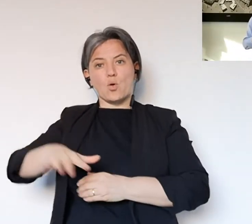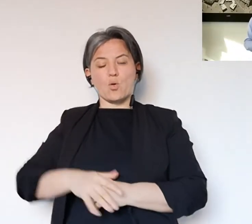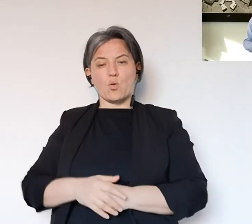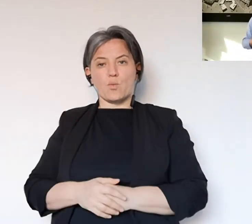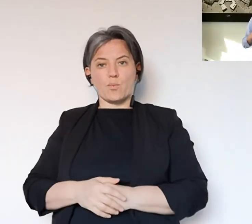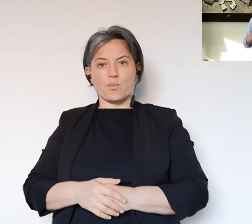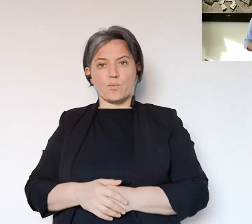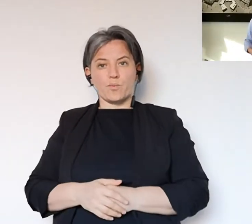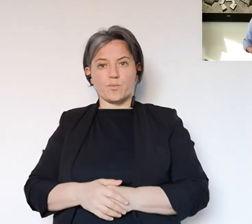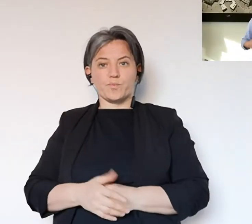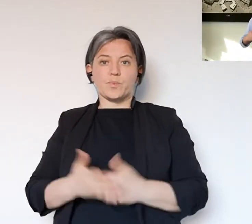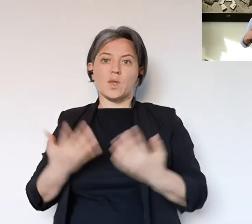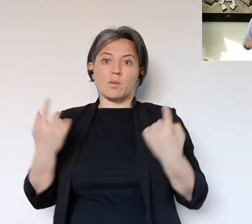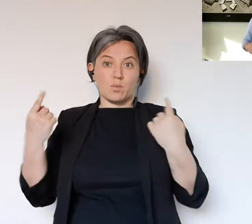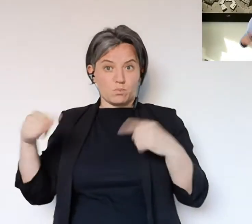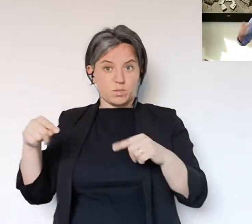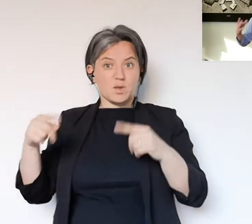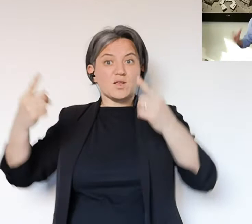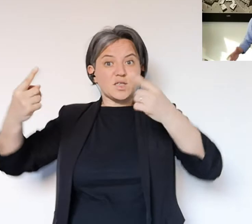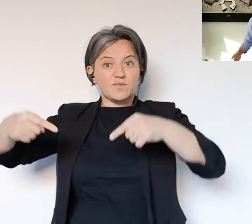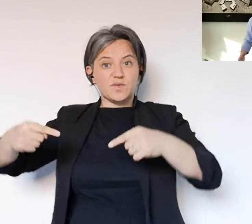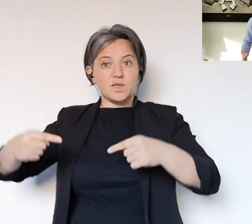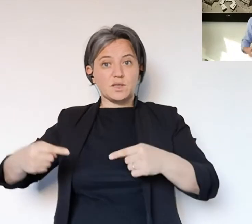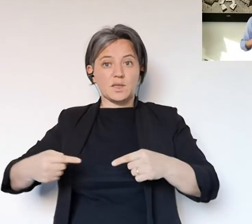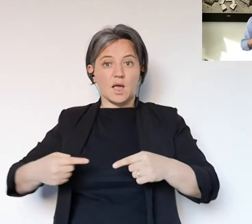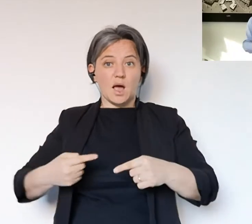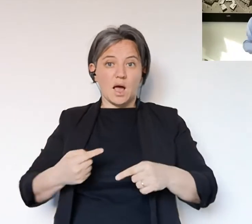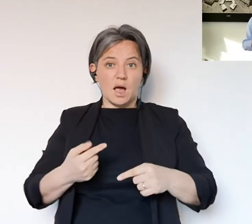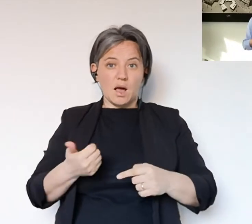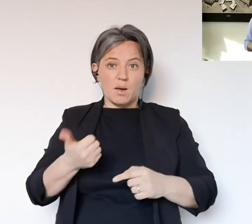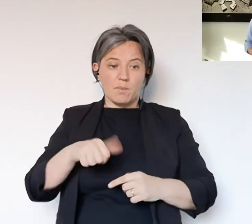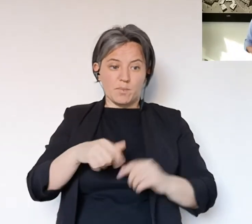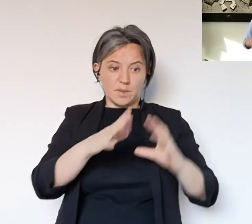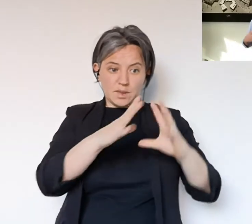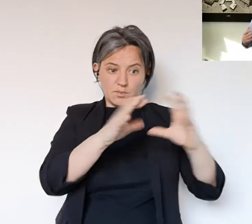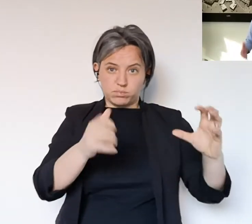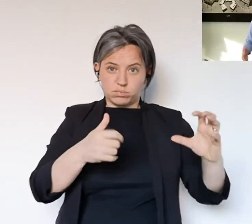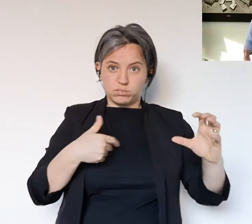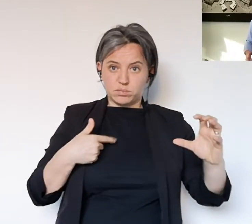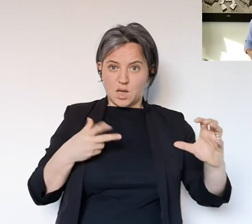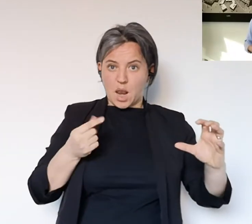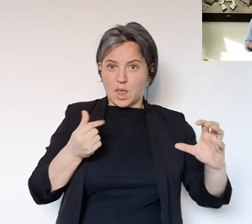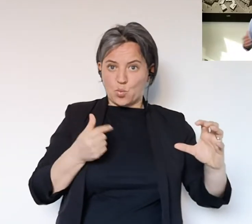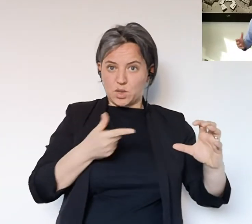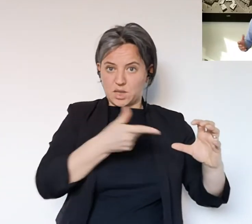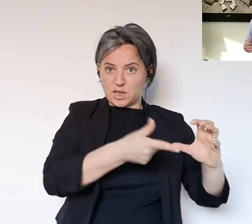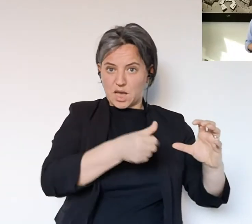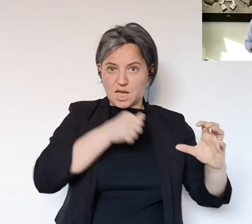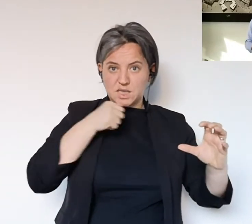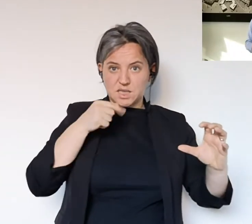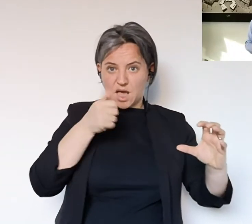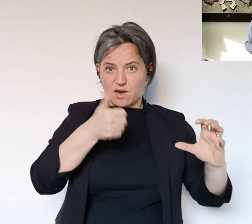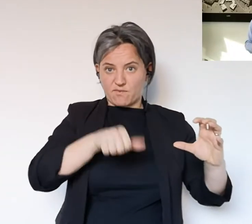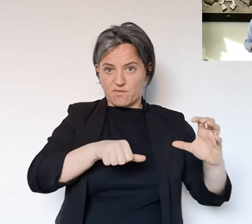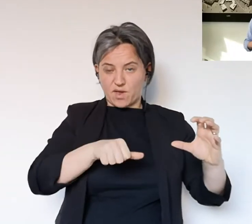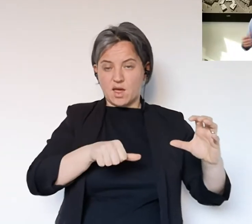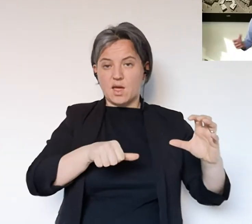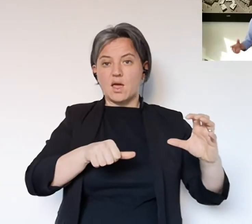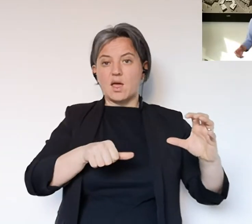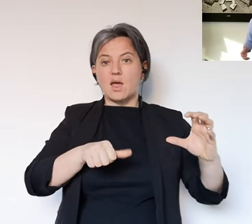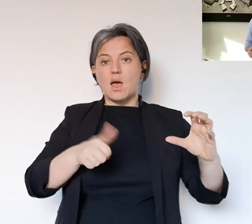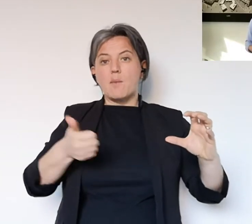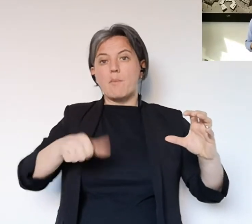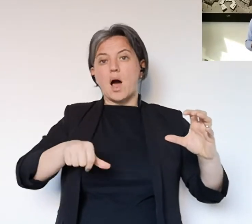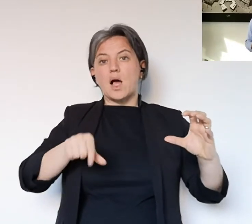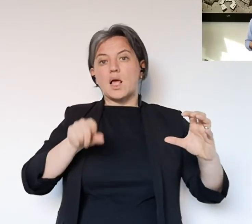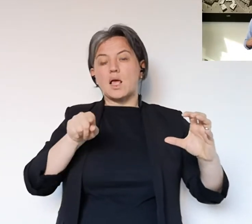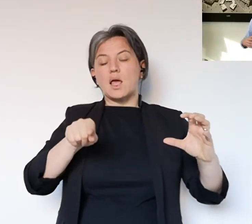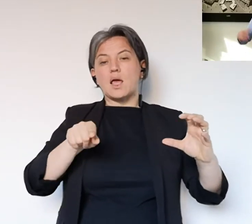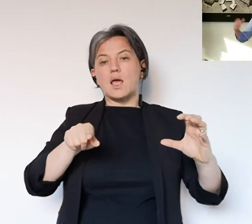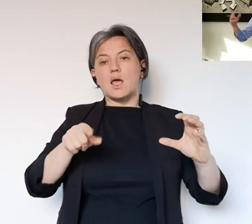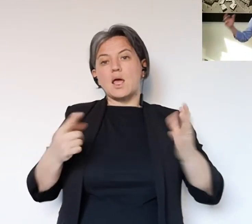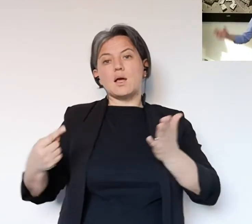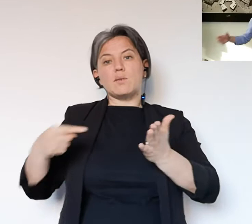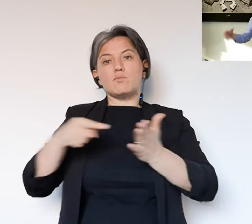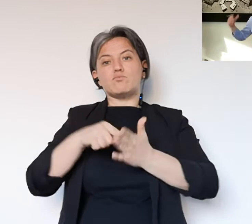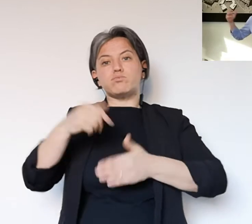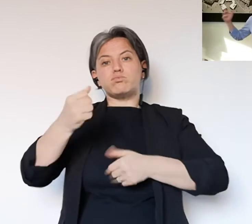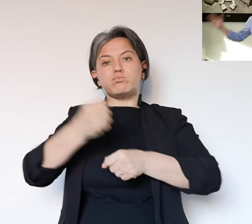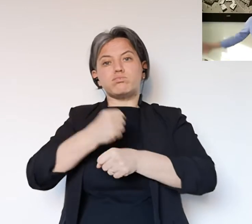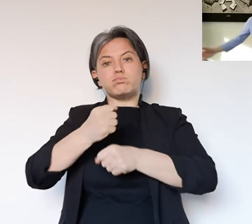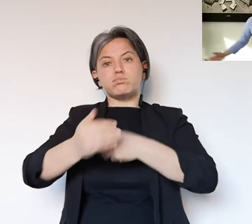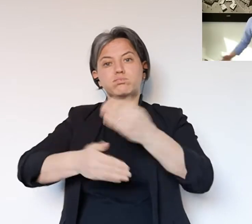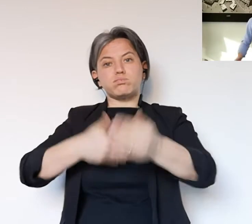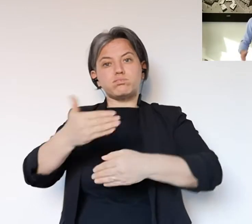perché diventa la grande sfida oltre a un tema stringente legato a la liquidità e la mancanza di